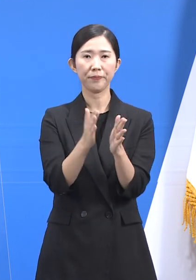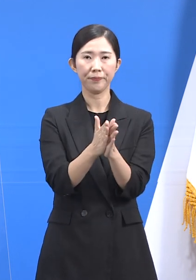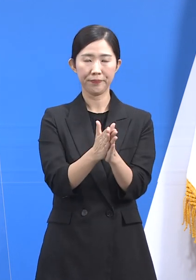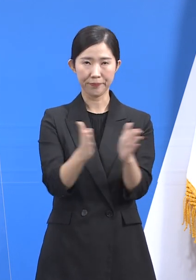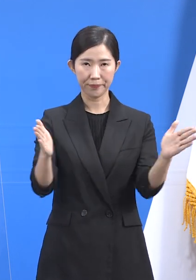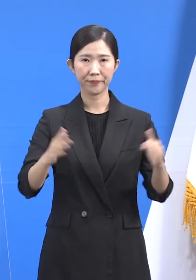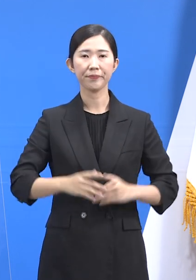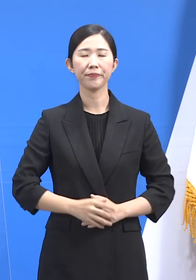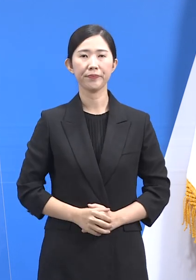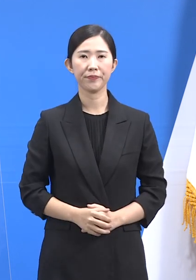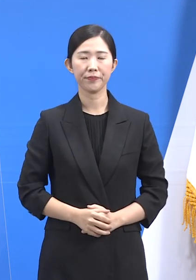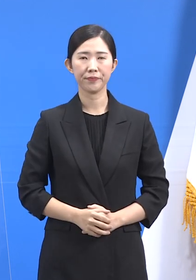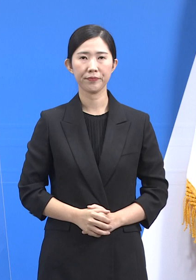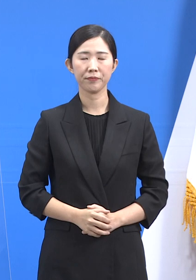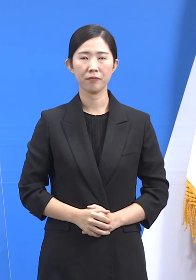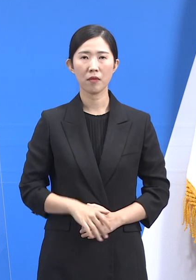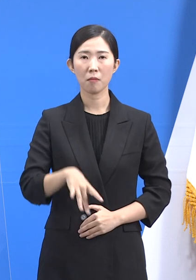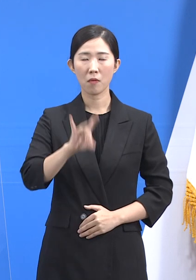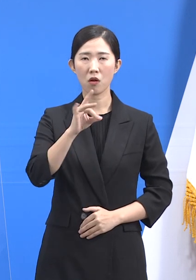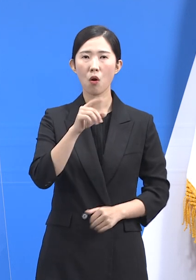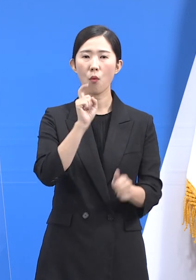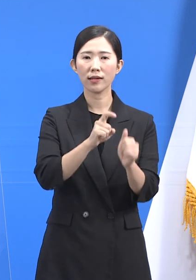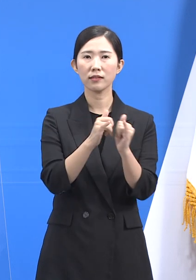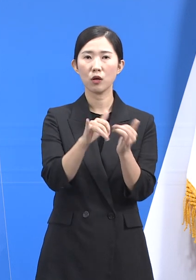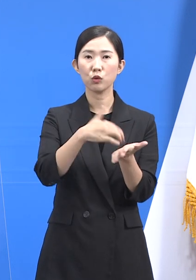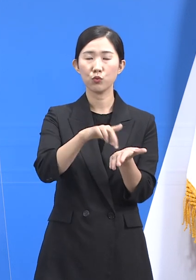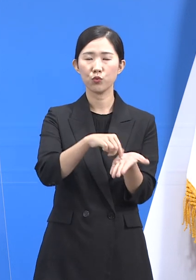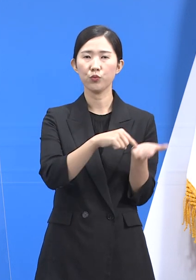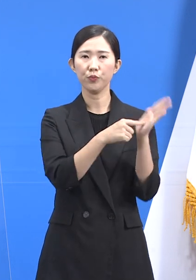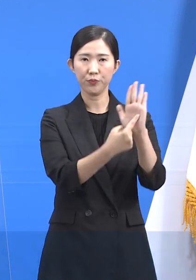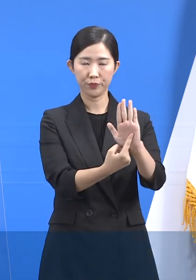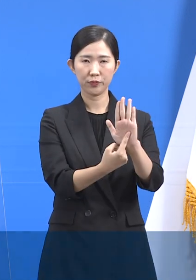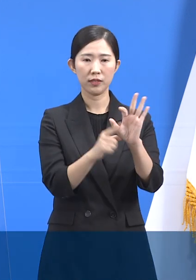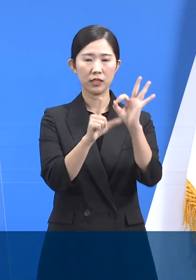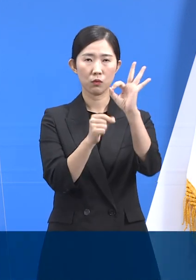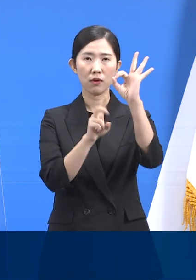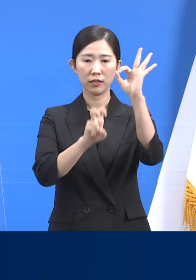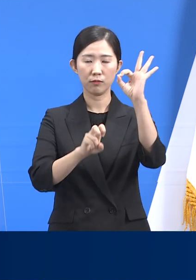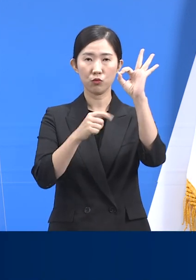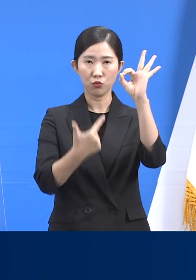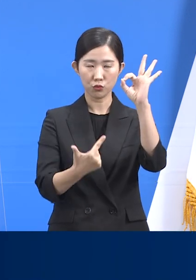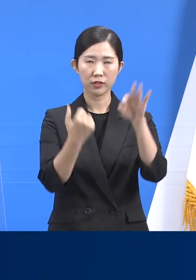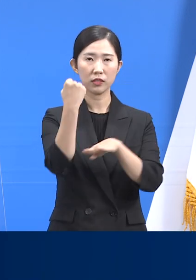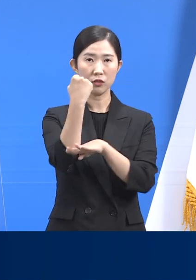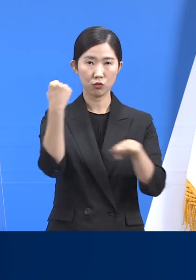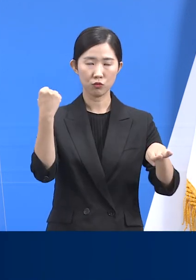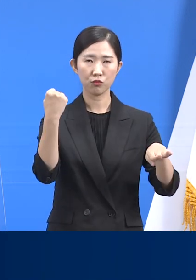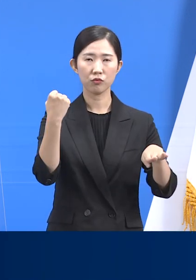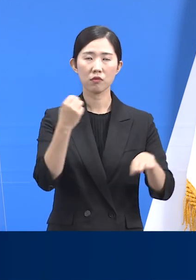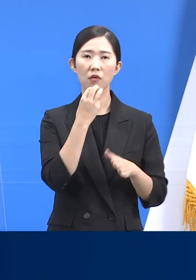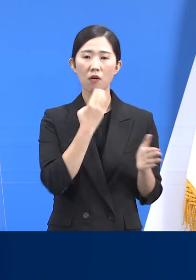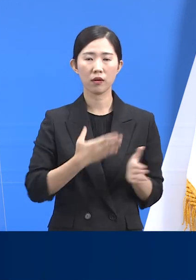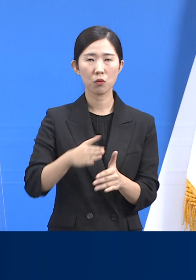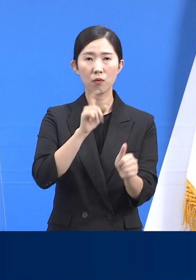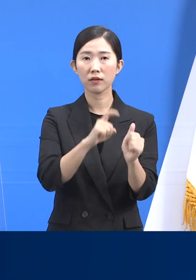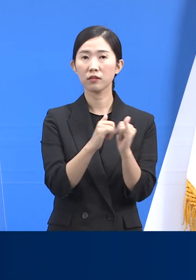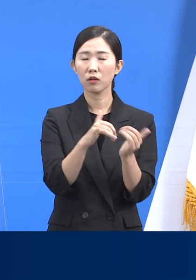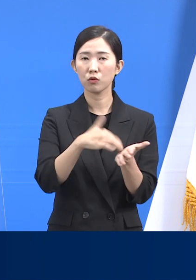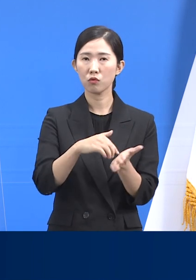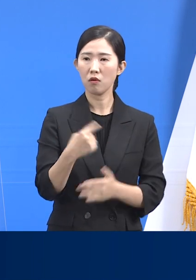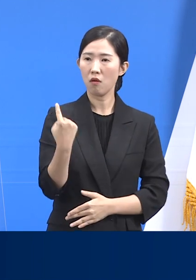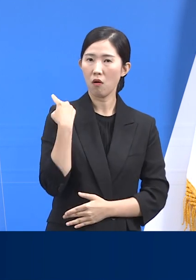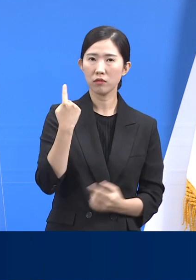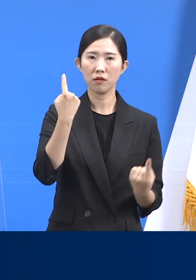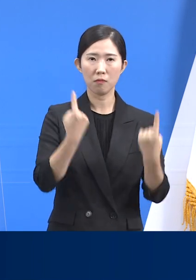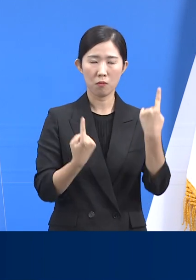시작하겠습니다. 먼저 경기도 확진자 발생 현황입니다. 10월 26일 0시 기준 경기도 확진자 수는 전일